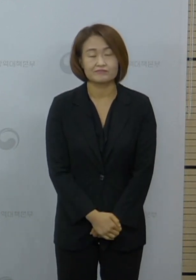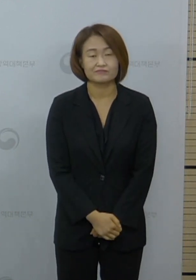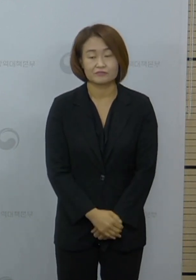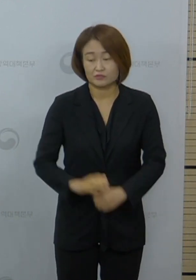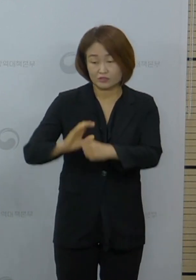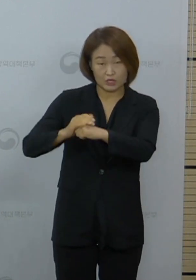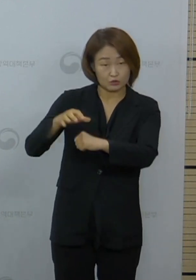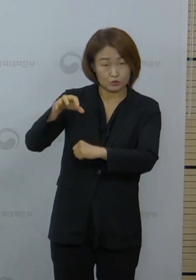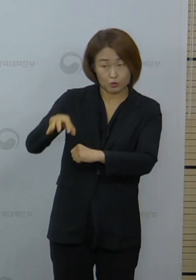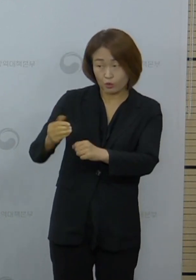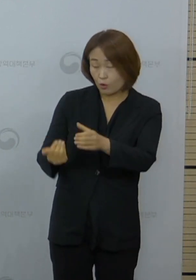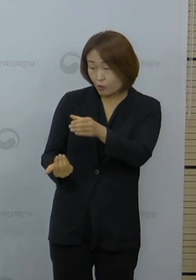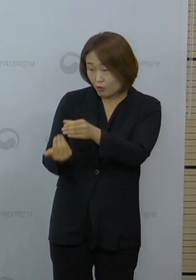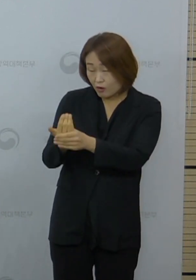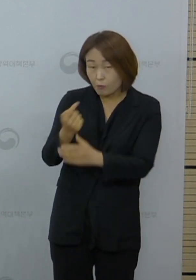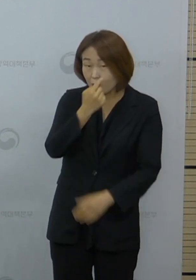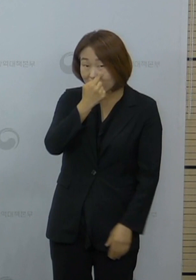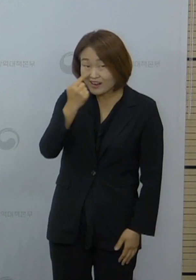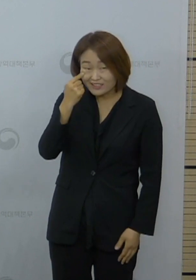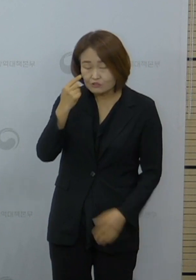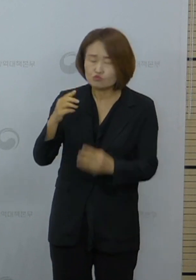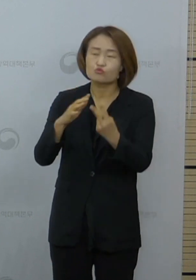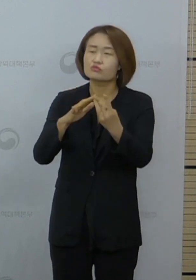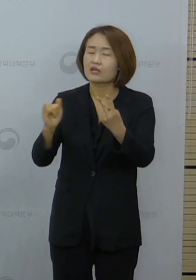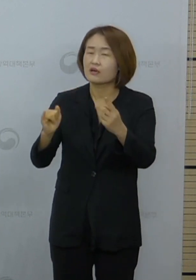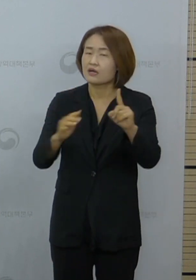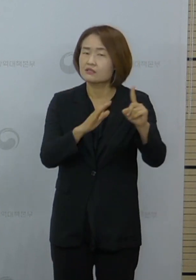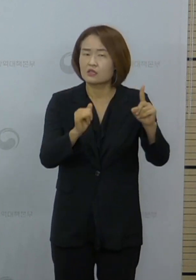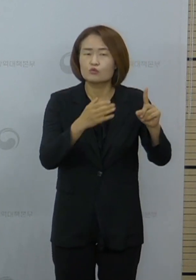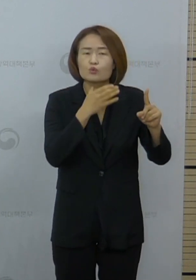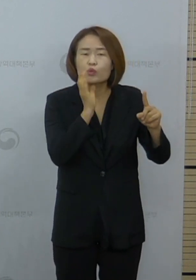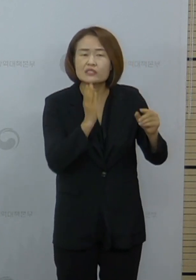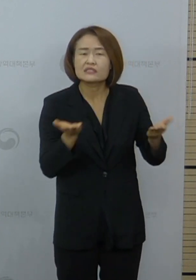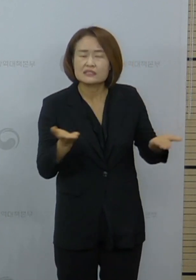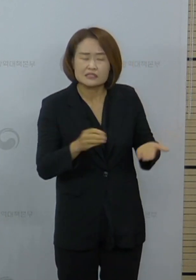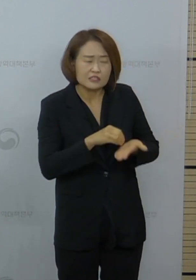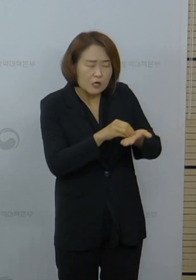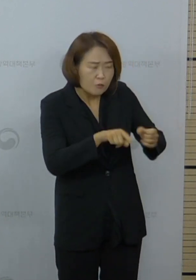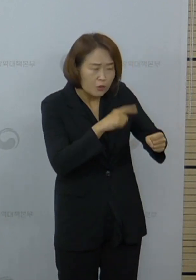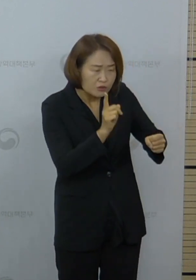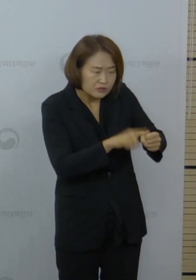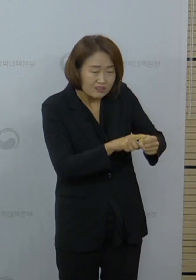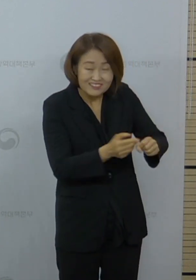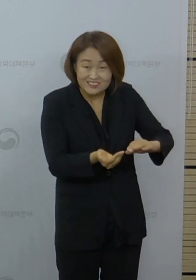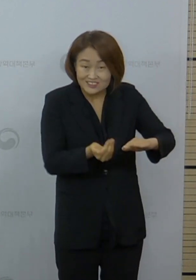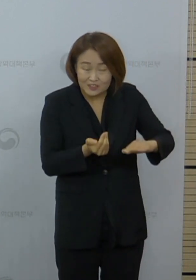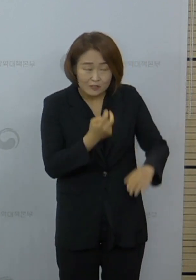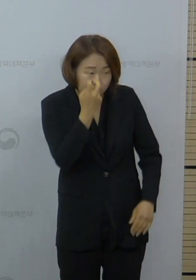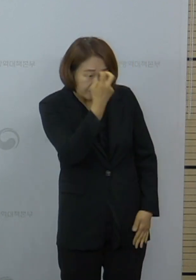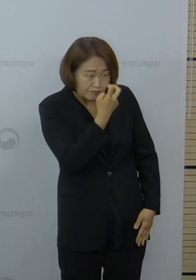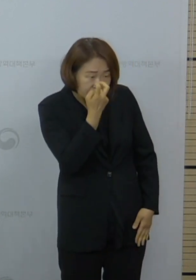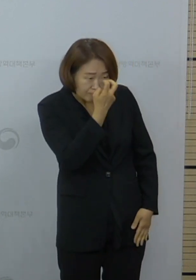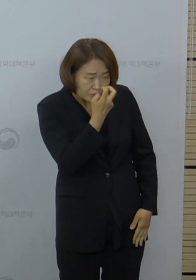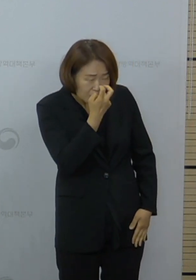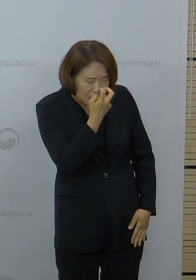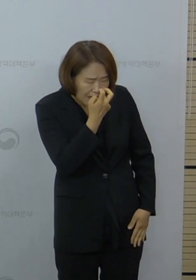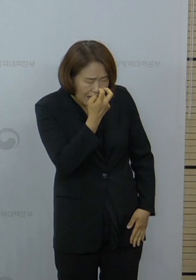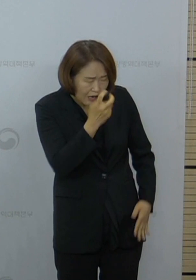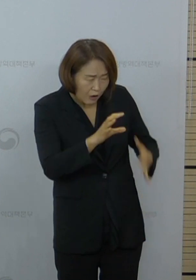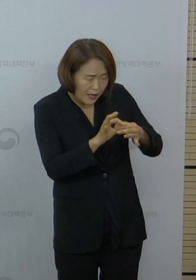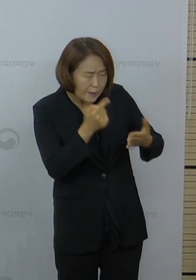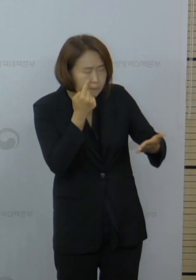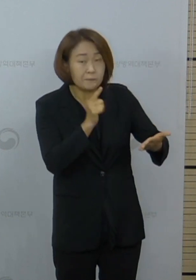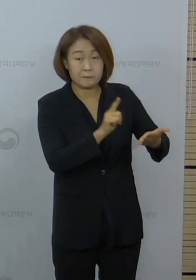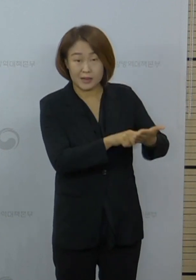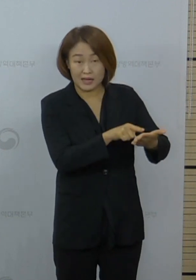대구에서 확인된 확진자 2명은 1명은 노인 일자리 사업 시행 전에 실시한 진단검사를 통해 확인되었고